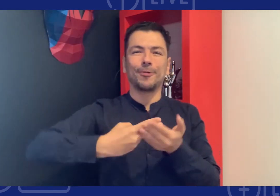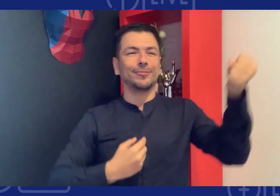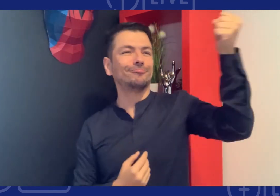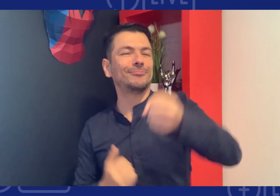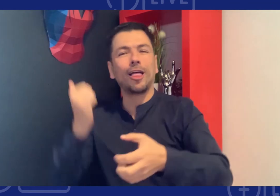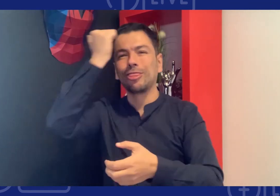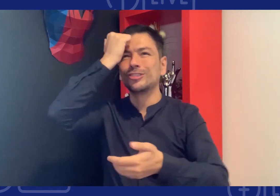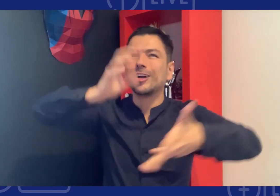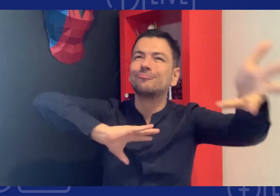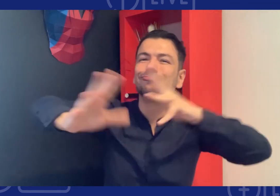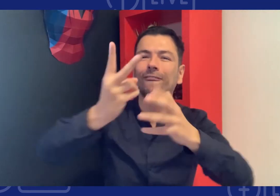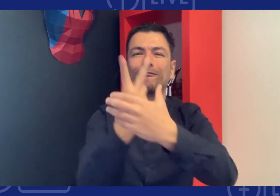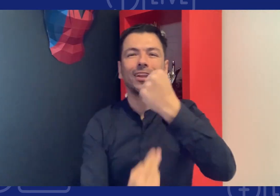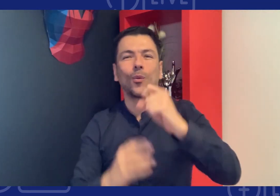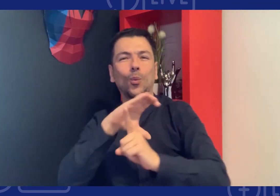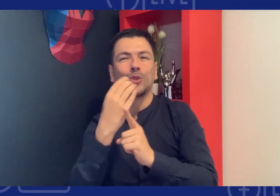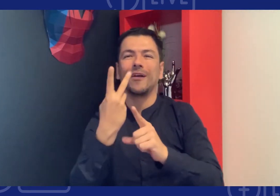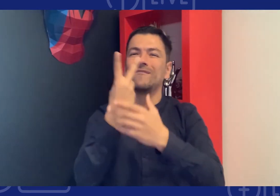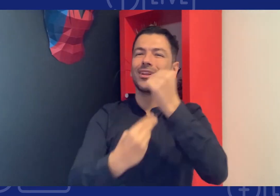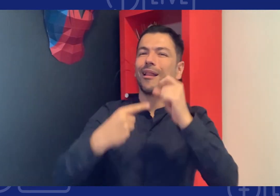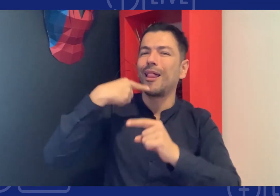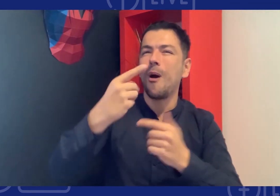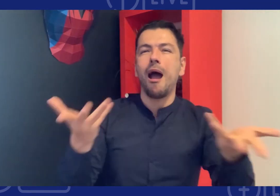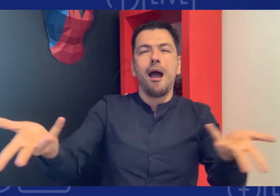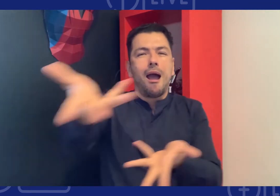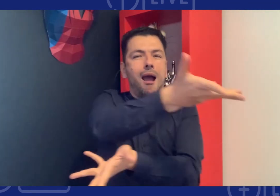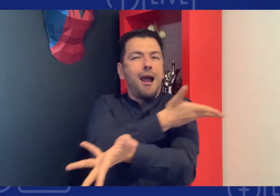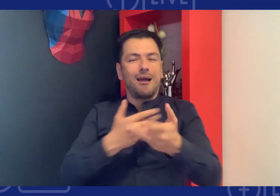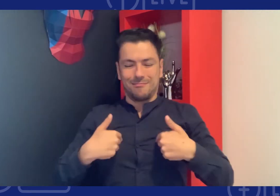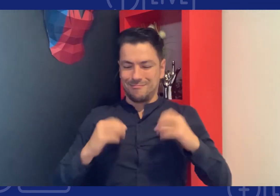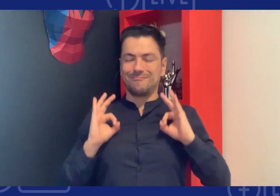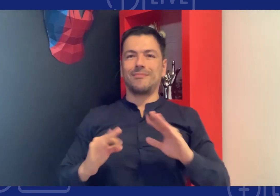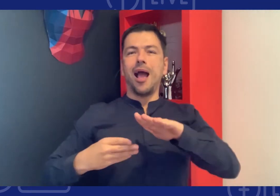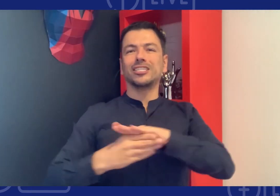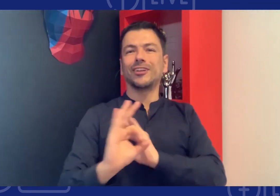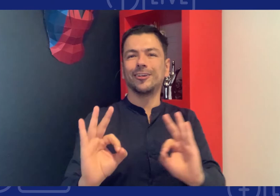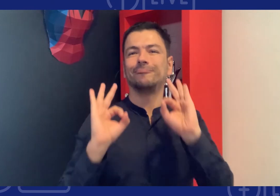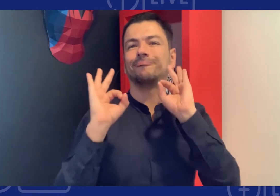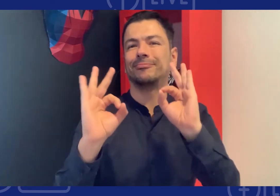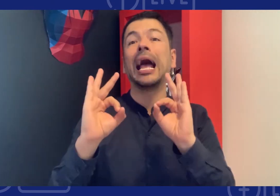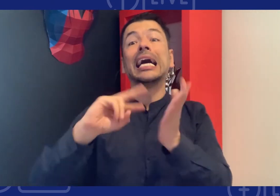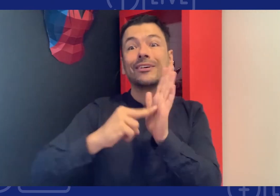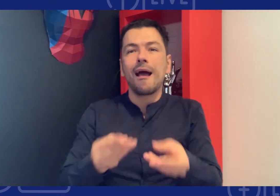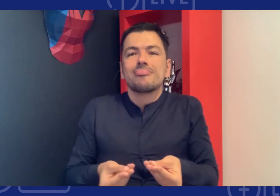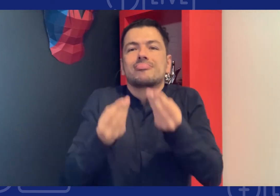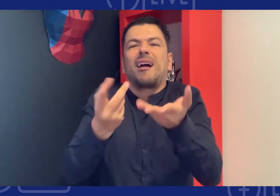sordas una educación de calidad a recibir la información al maestro que sea bilingüe que se trabaje en la lengua